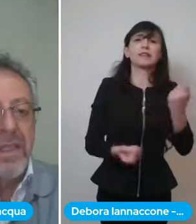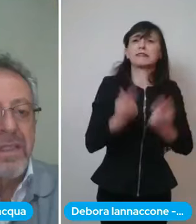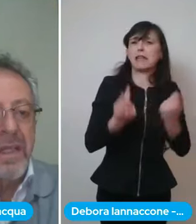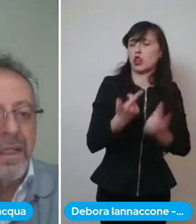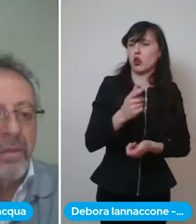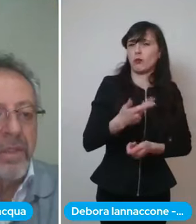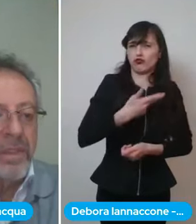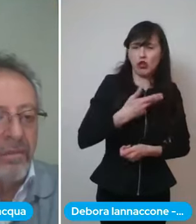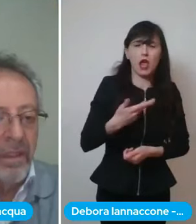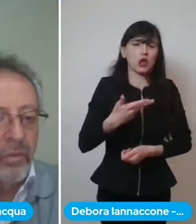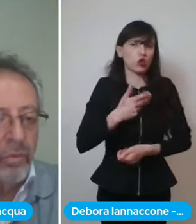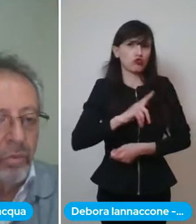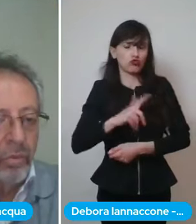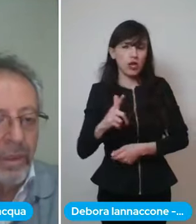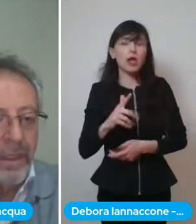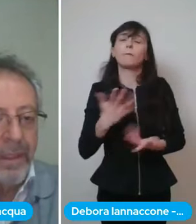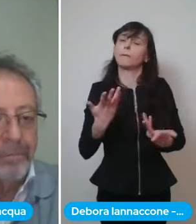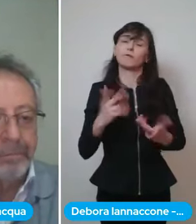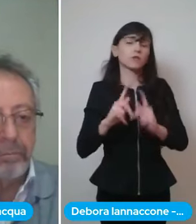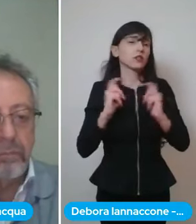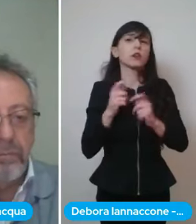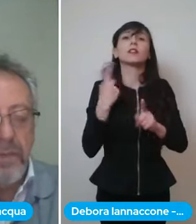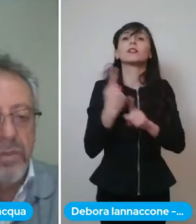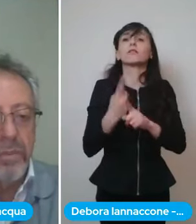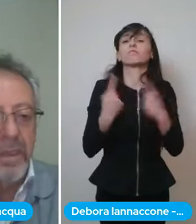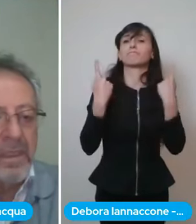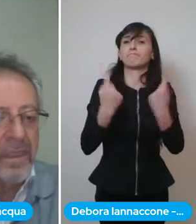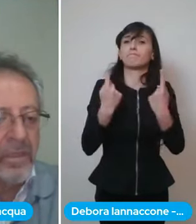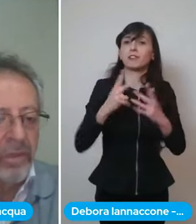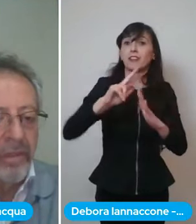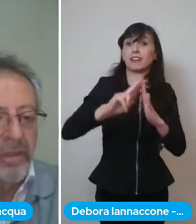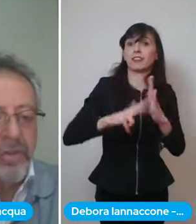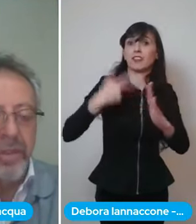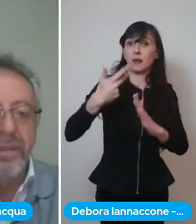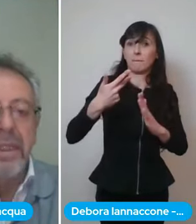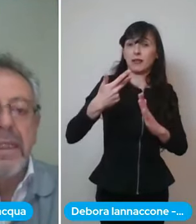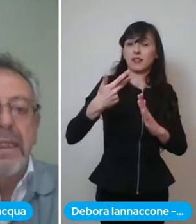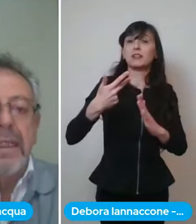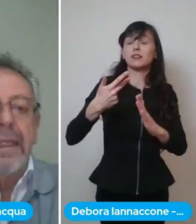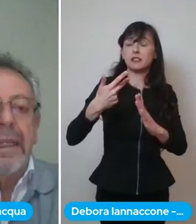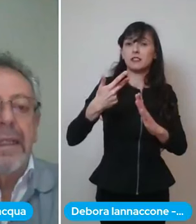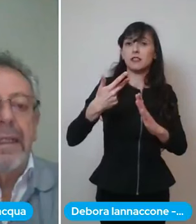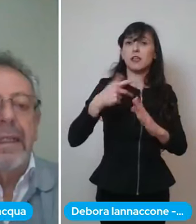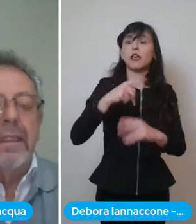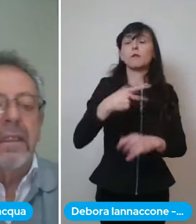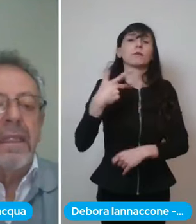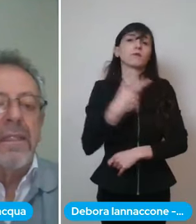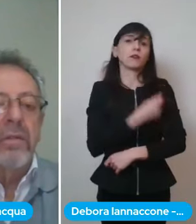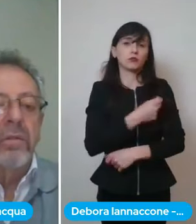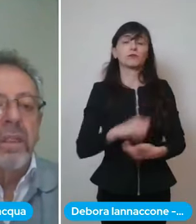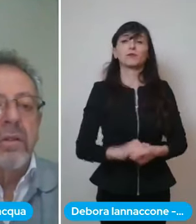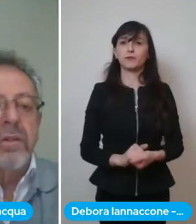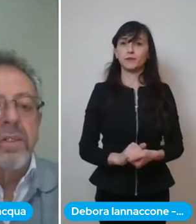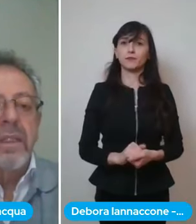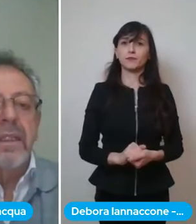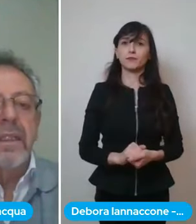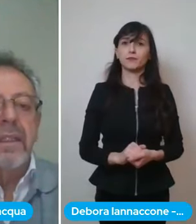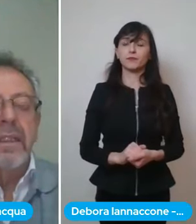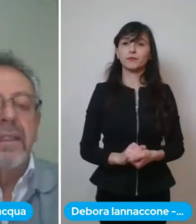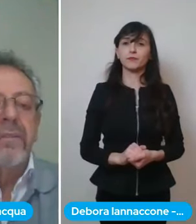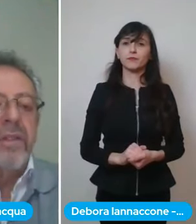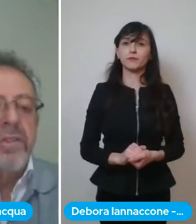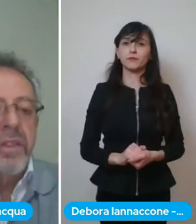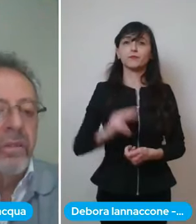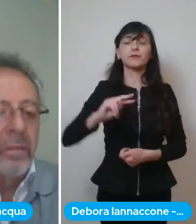vaccinarsi anche questi fanno un'unica somministrazione di vaccino la la seconda dose